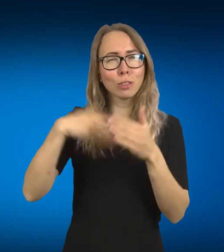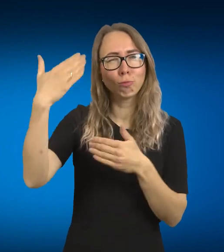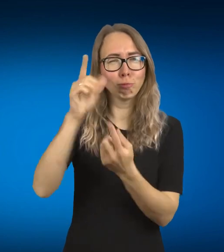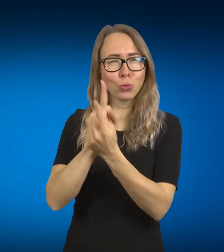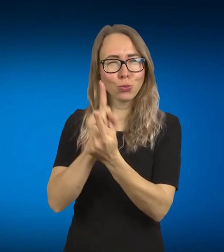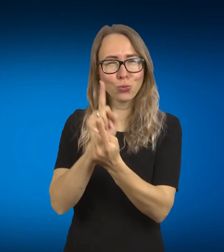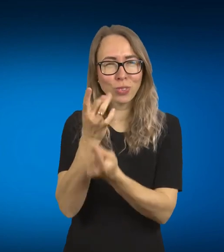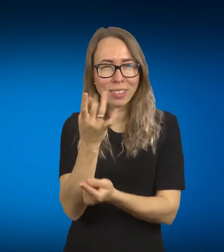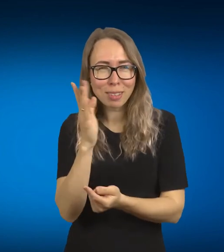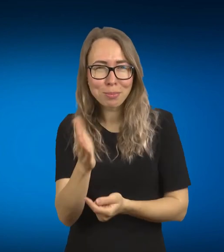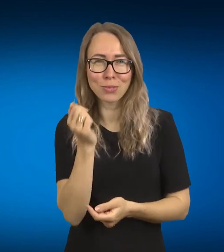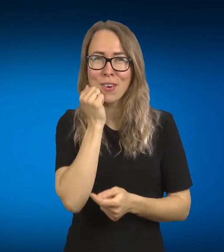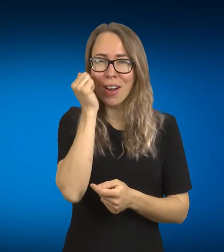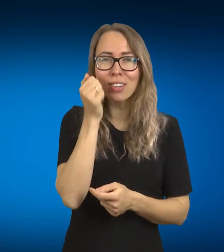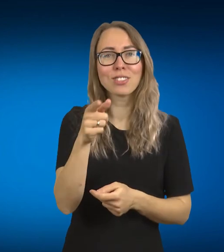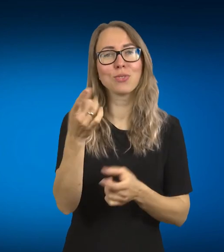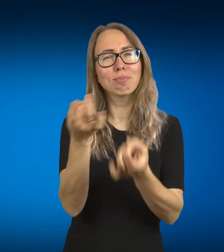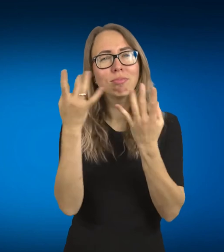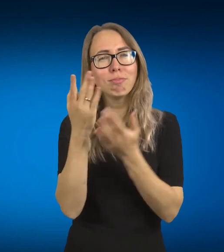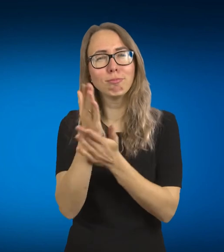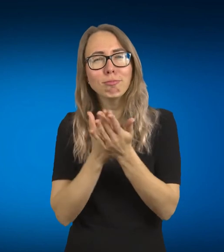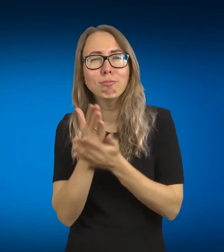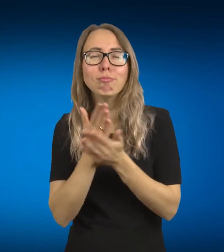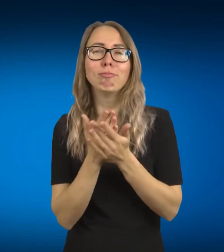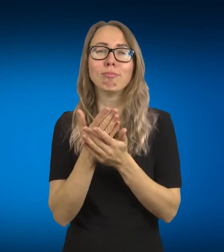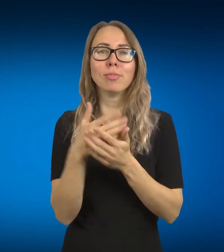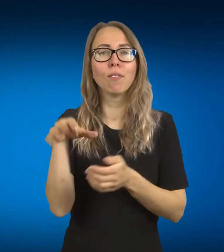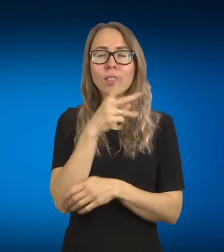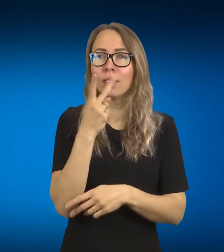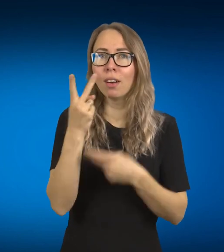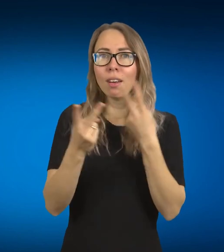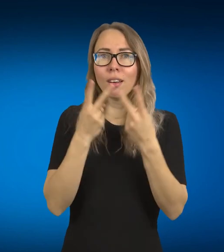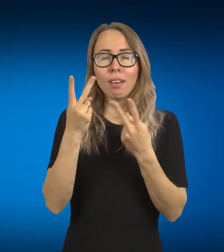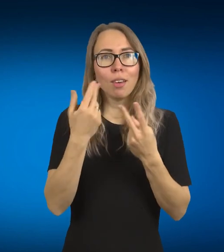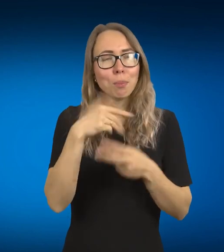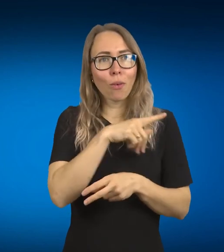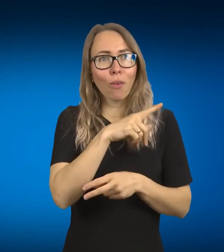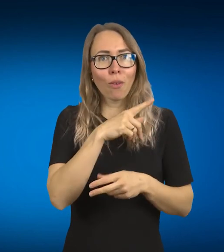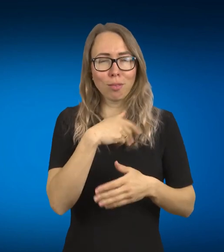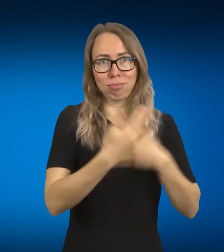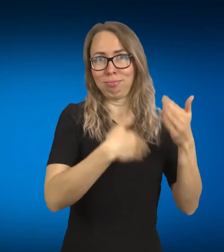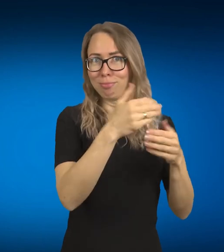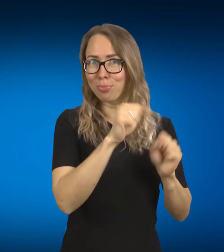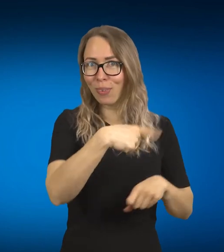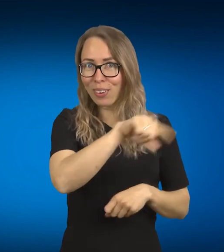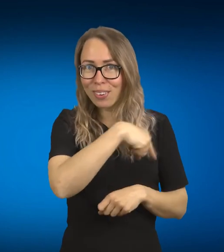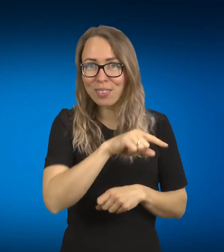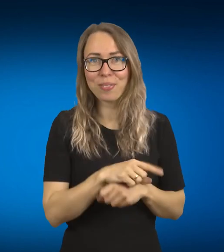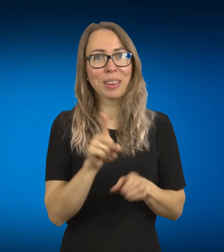pasidalinti ir įkvėti kitus. Ačiū tavo, tikrai perpildai rezervo komplimentų.